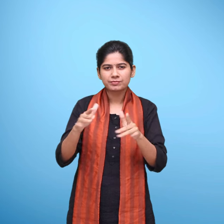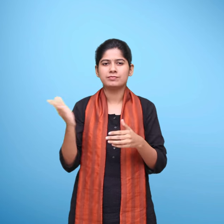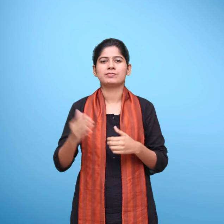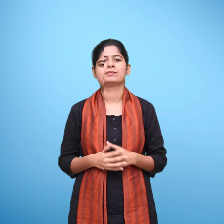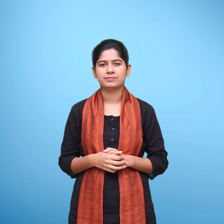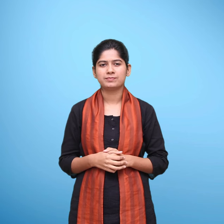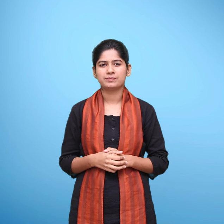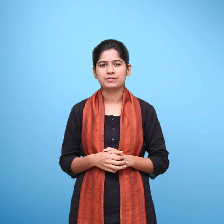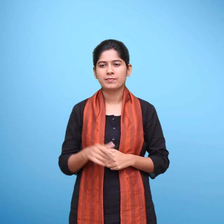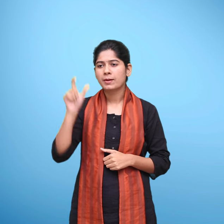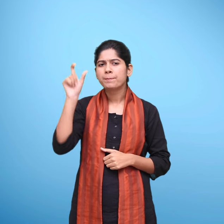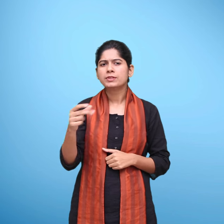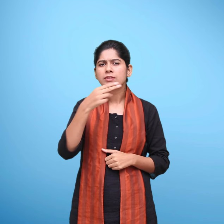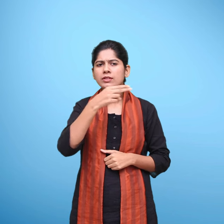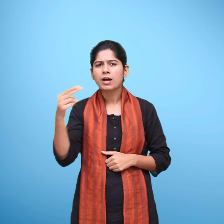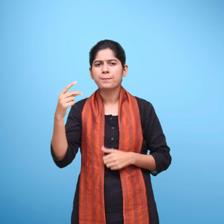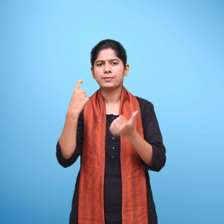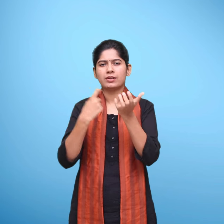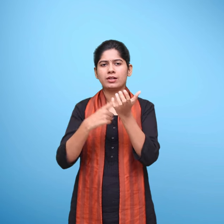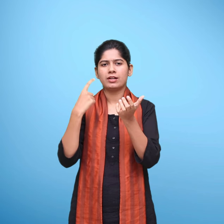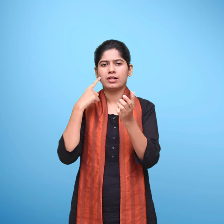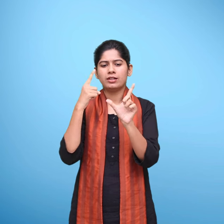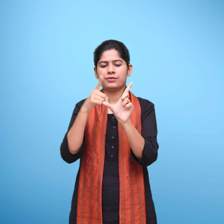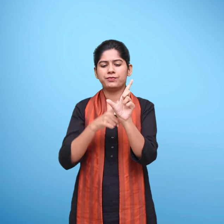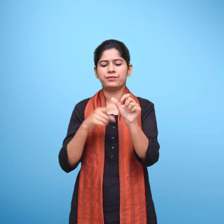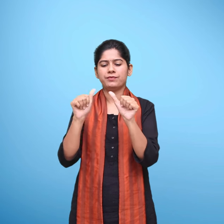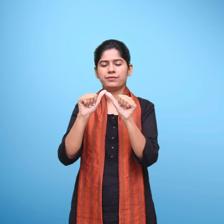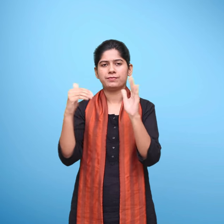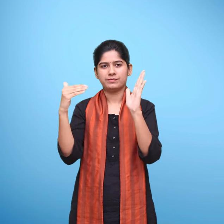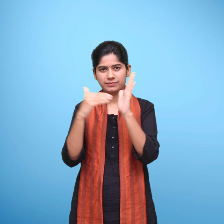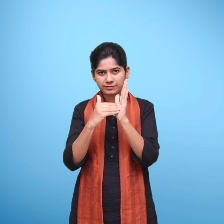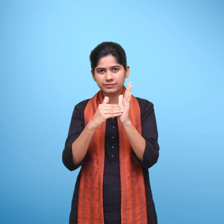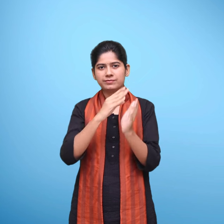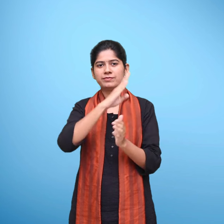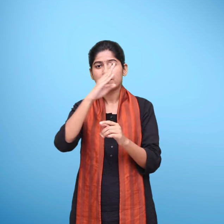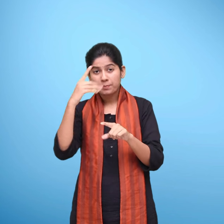पवन कुमार बारियार इन्चारज डीटीपी प्रकोश्ट